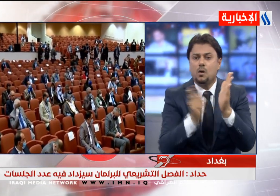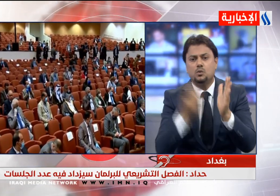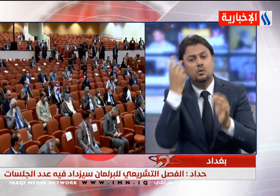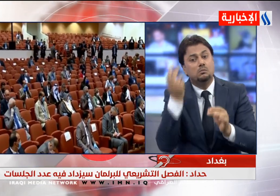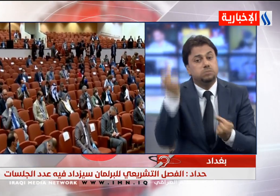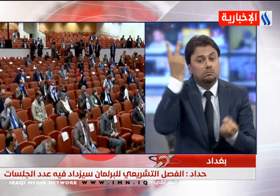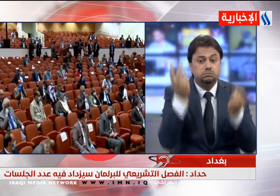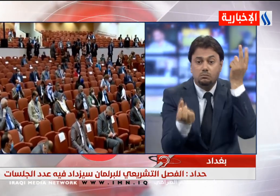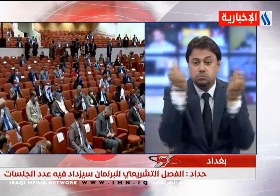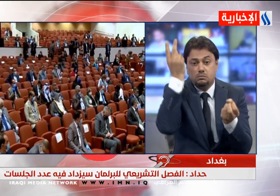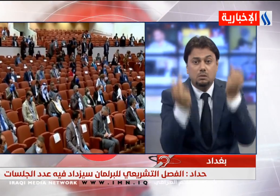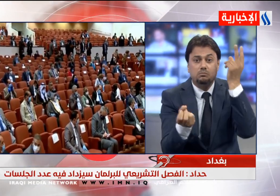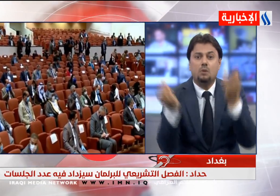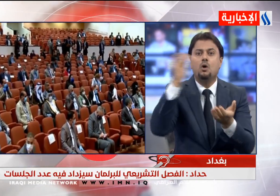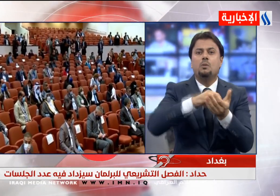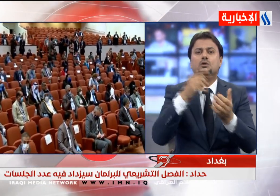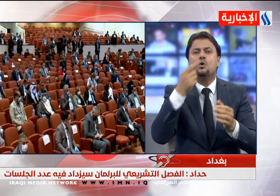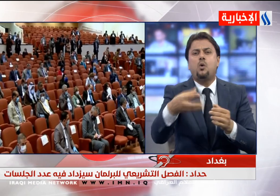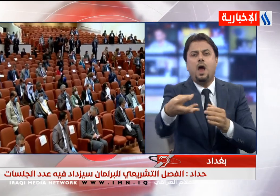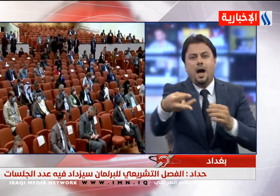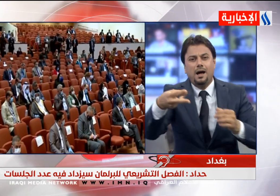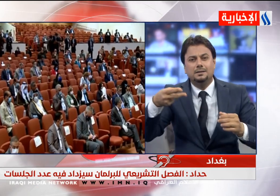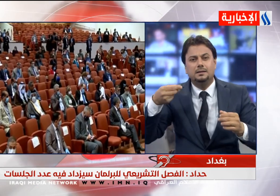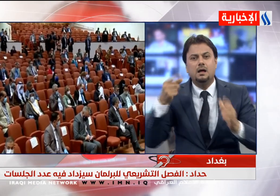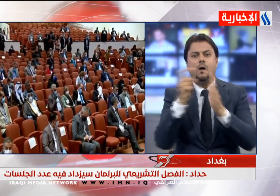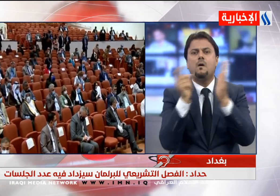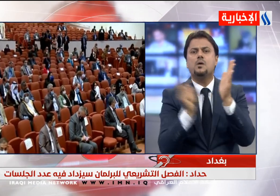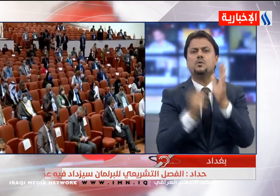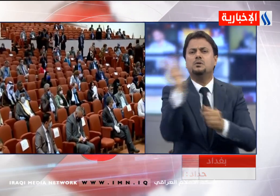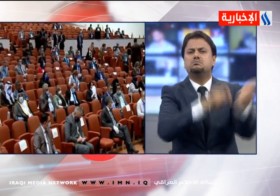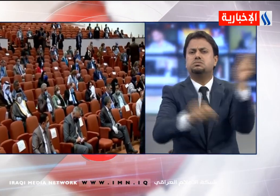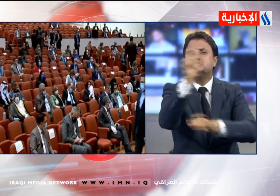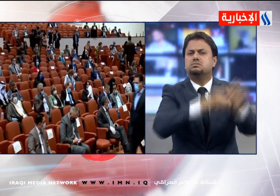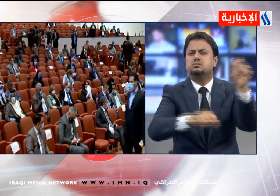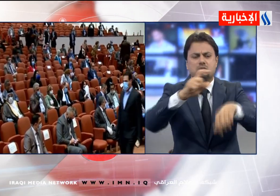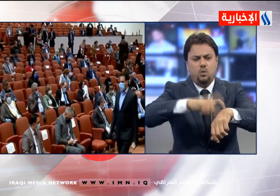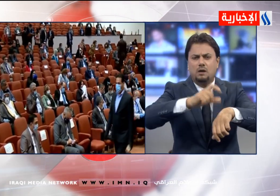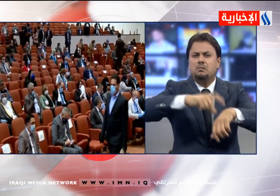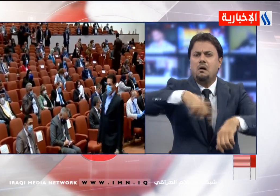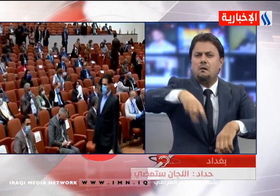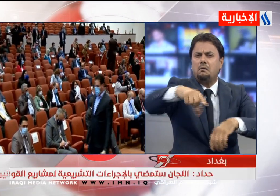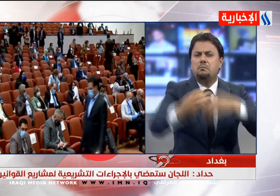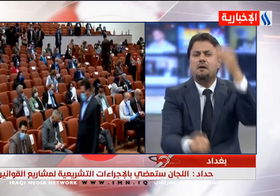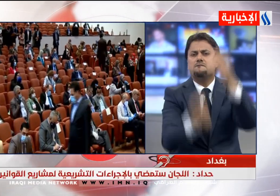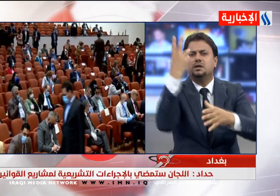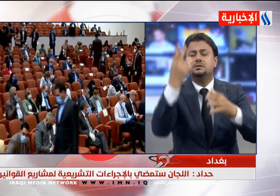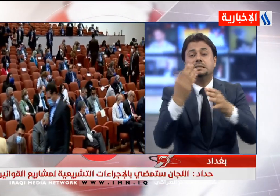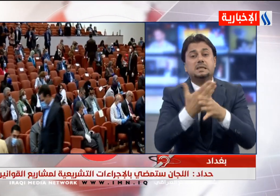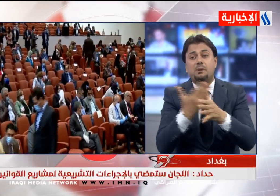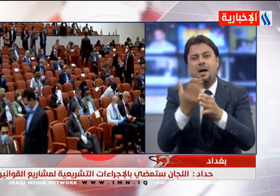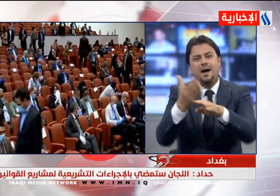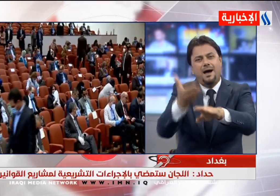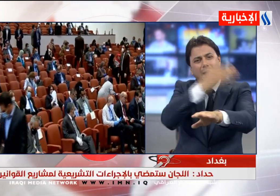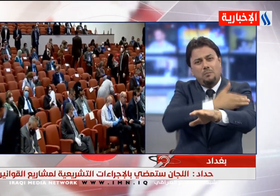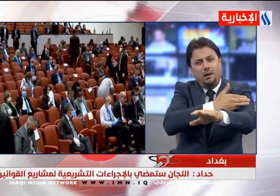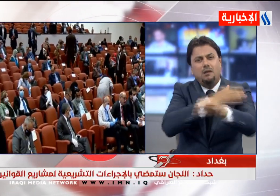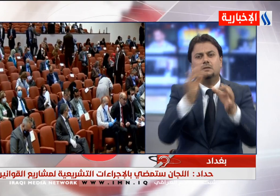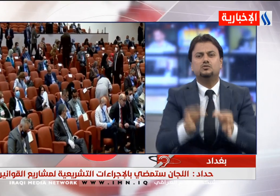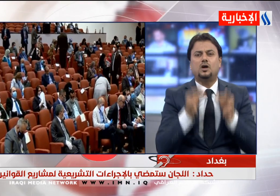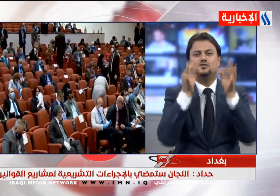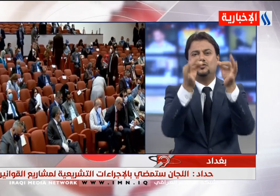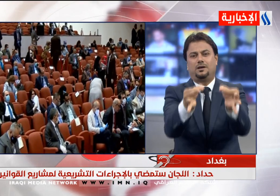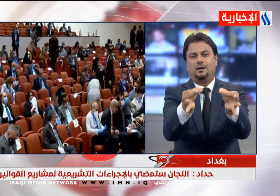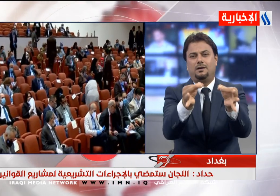حداد شرعي لأن هناك عددا من مشاريع القوانين والمقترحات بعضها مؤجلة من الدورات السابقة